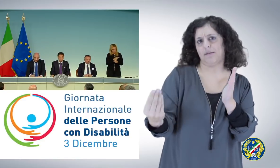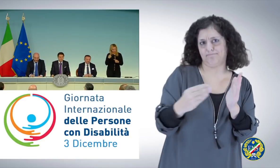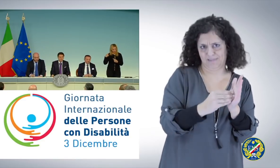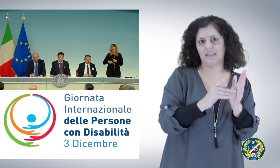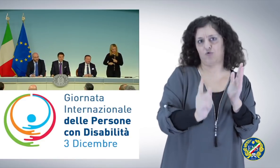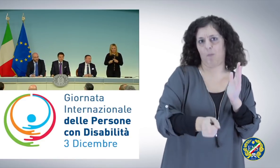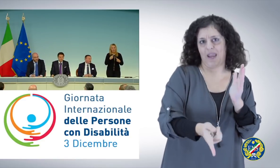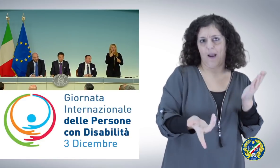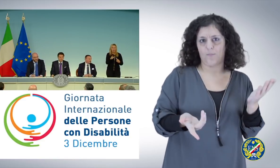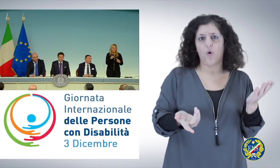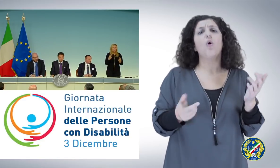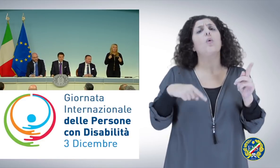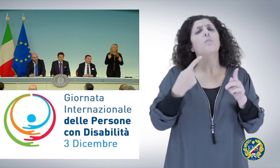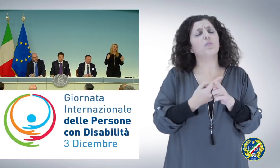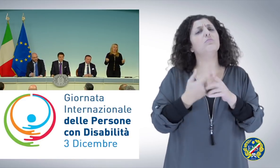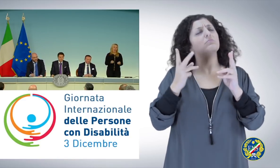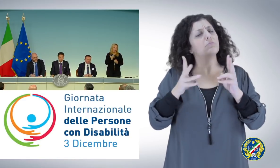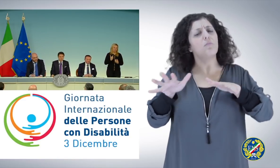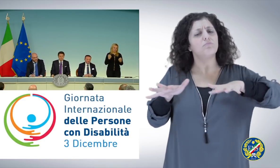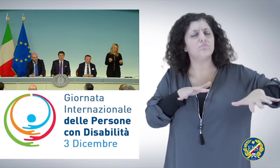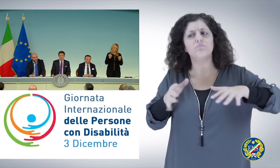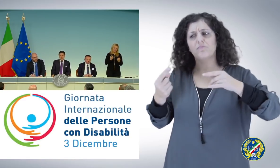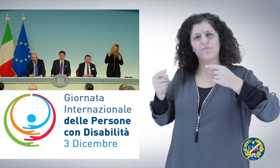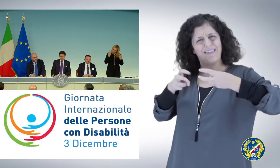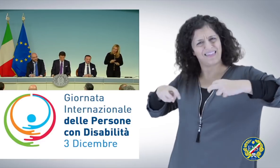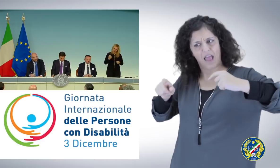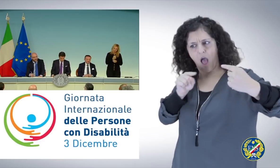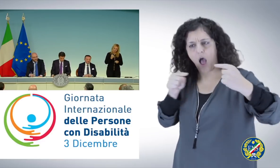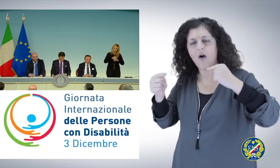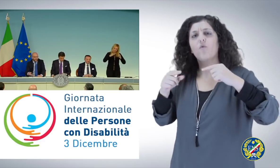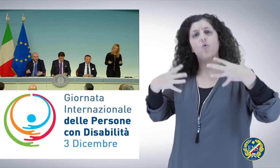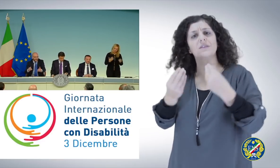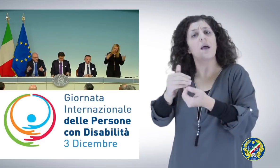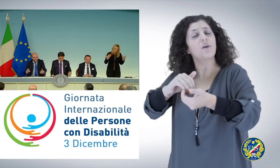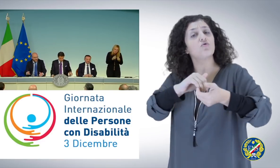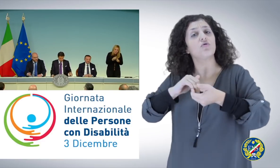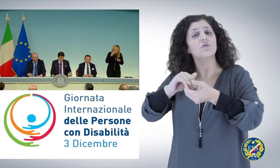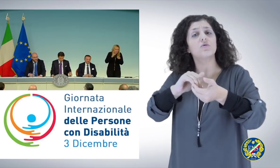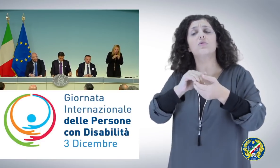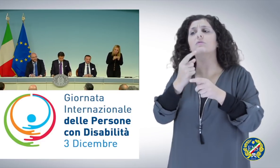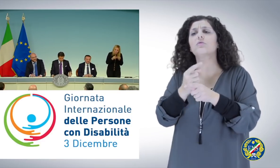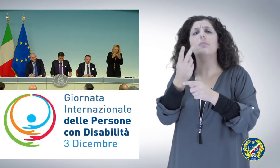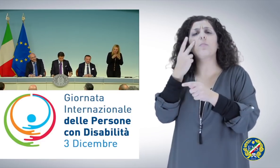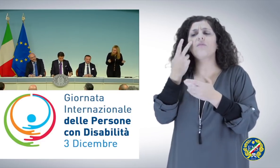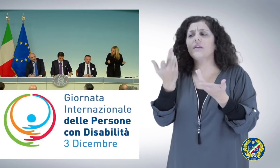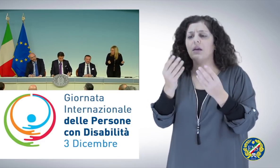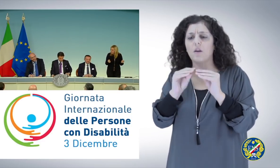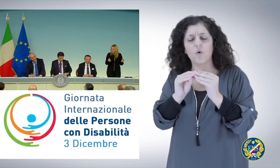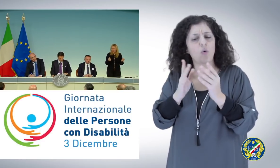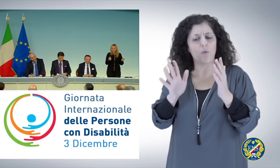Detto questo, comunque ci stiamo attivando anche concretamente proprio con questo tavolo per fare in modo poi ovviamente anche assieme alle associazioni di vedere qual è il sistema